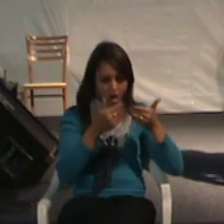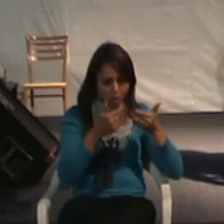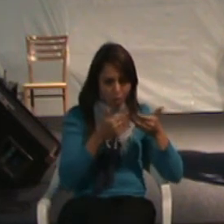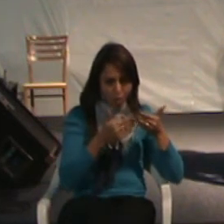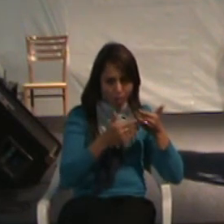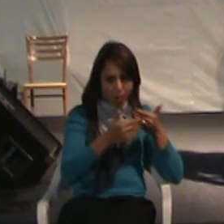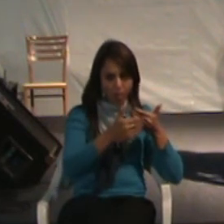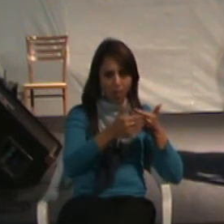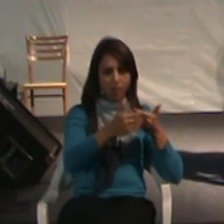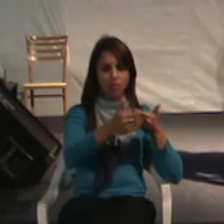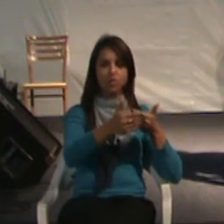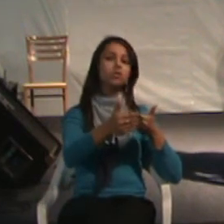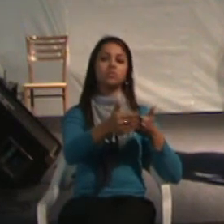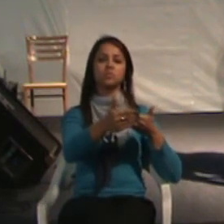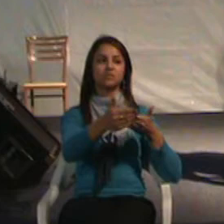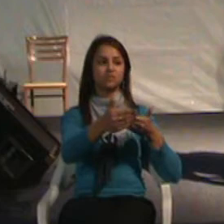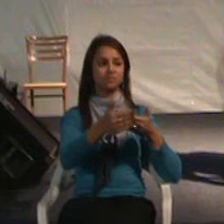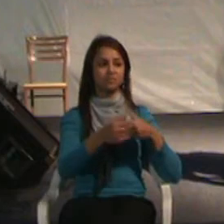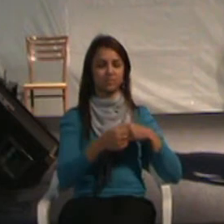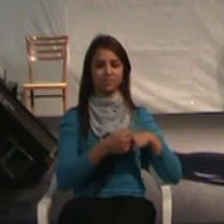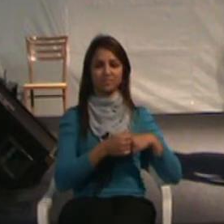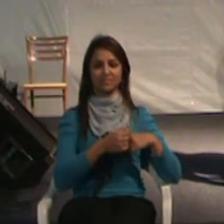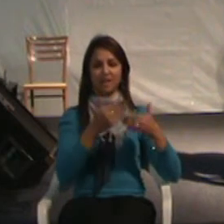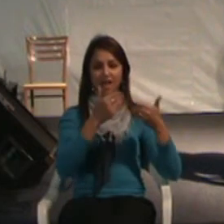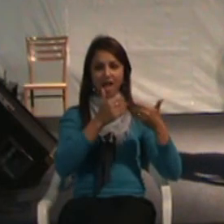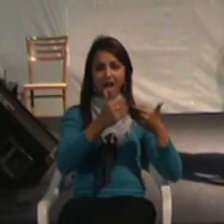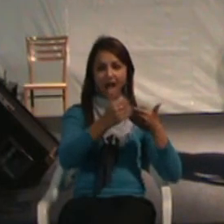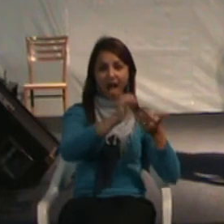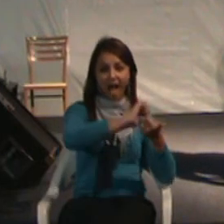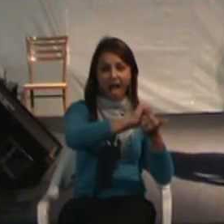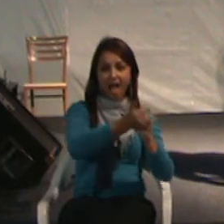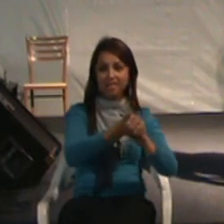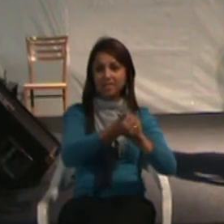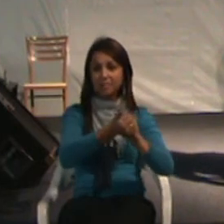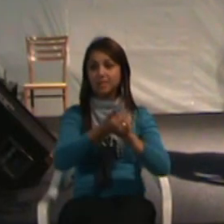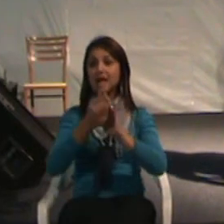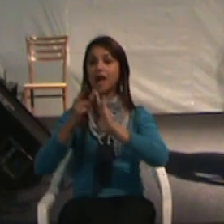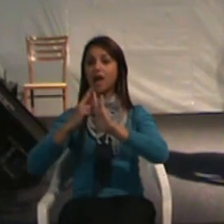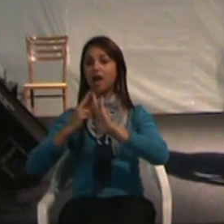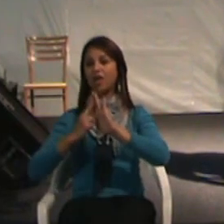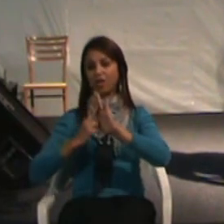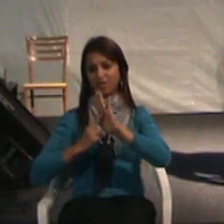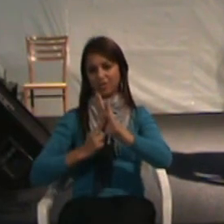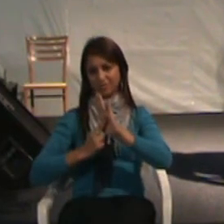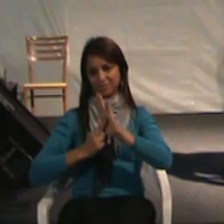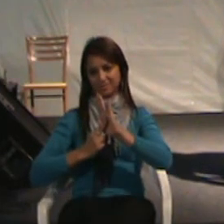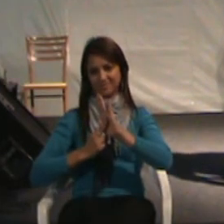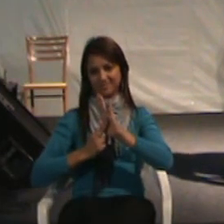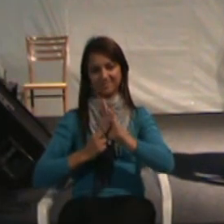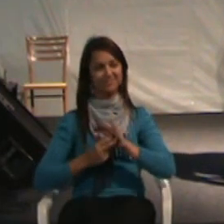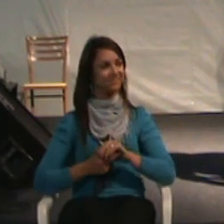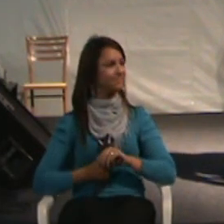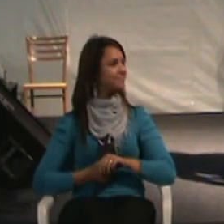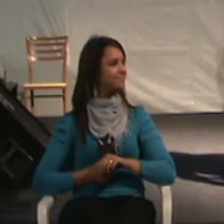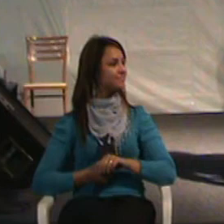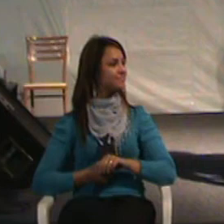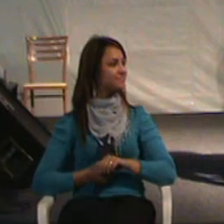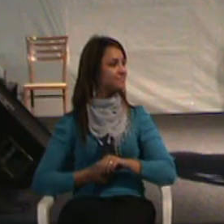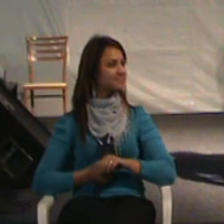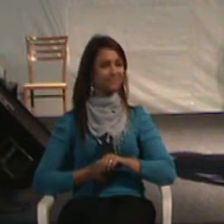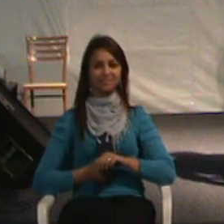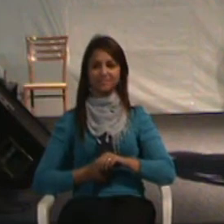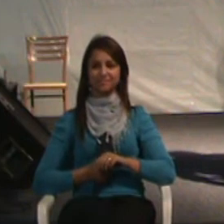começa a adaptar normas e se